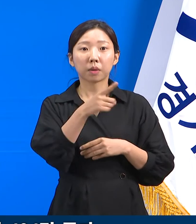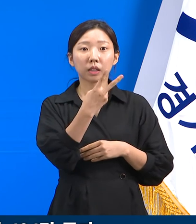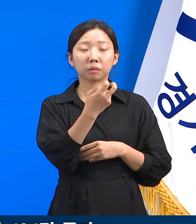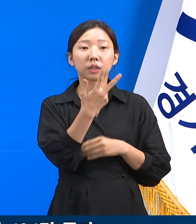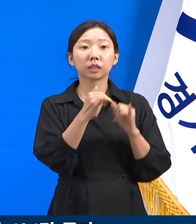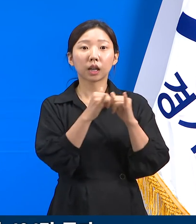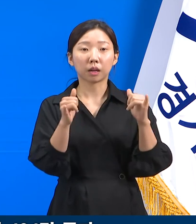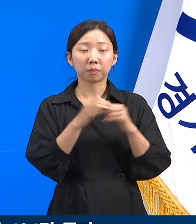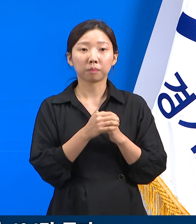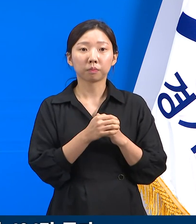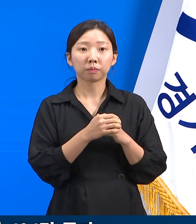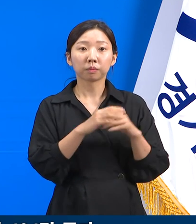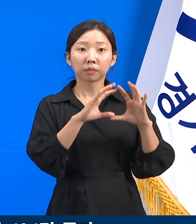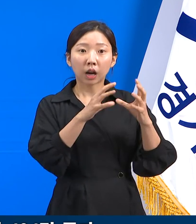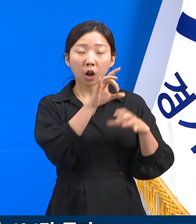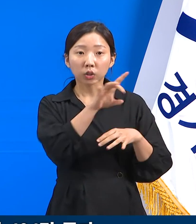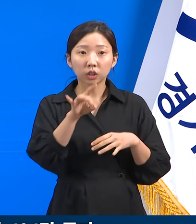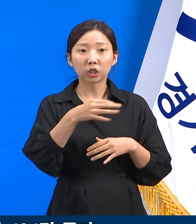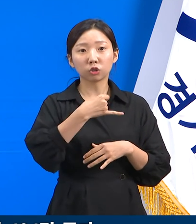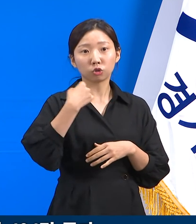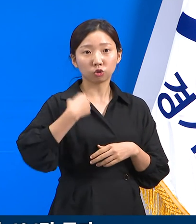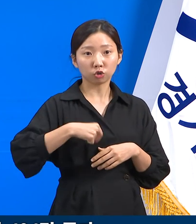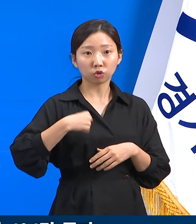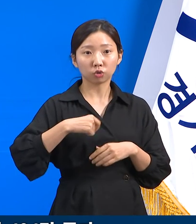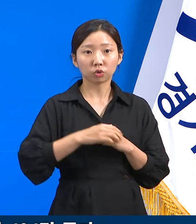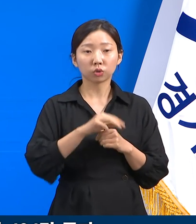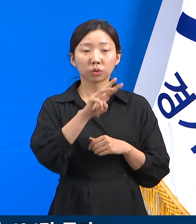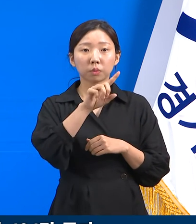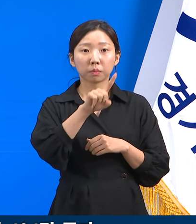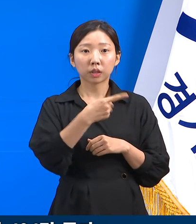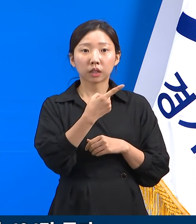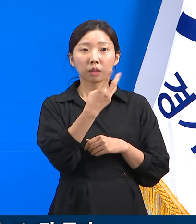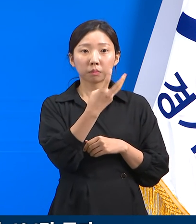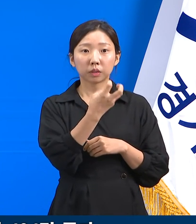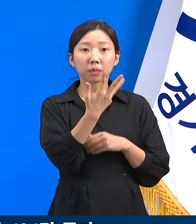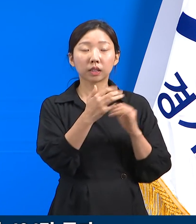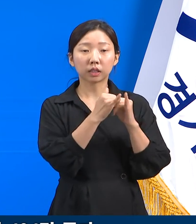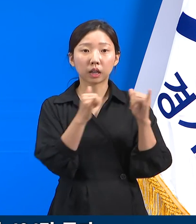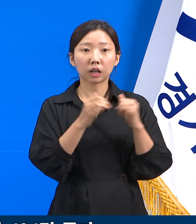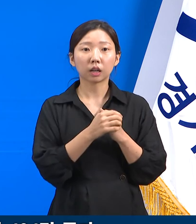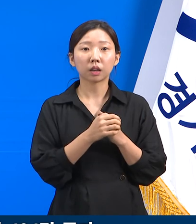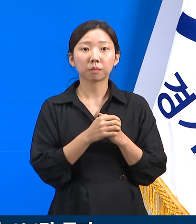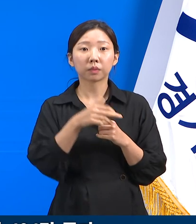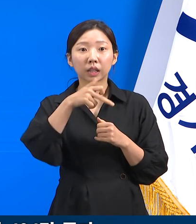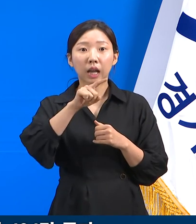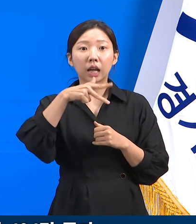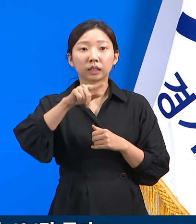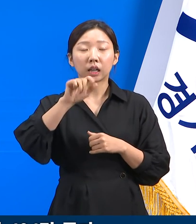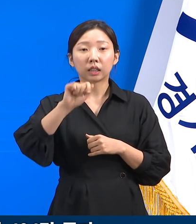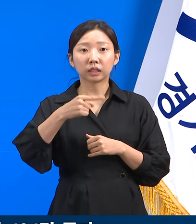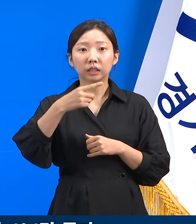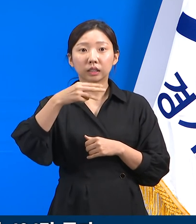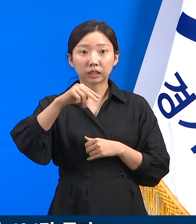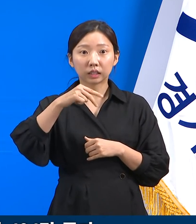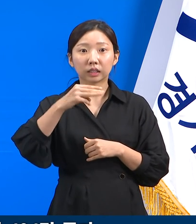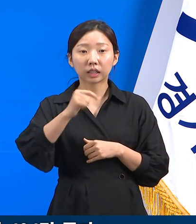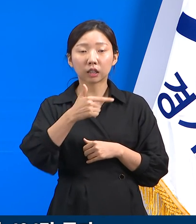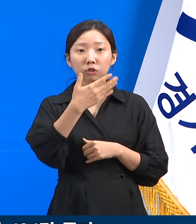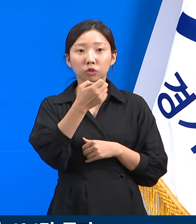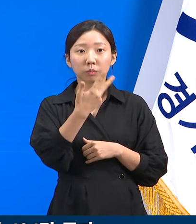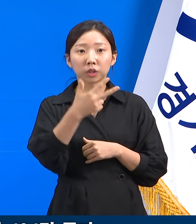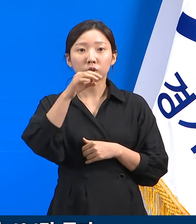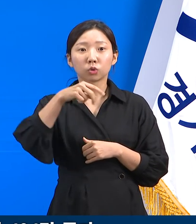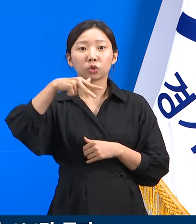순이며 국적별로는 중국 138명 가자스단 97명 우즈베키스탄